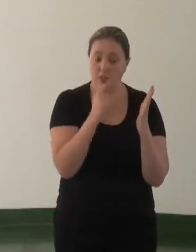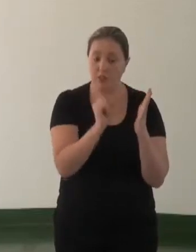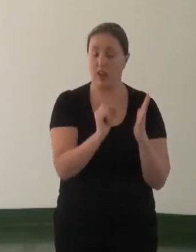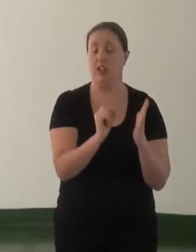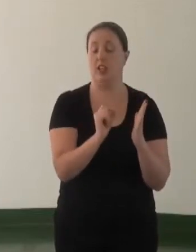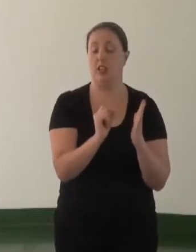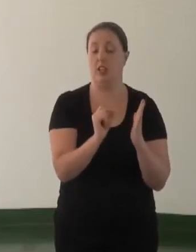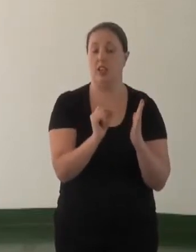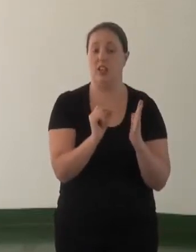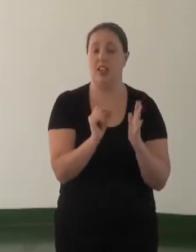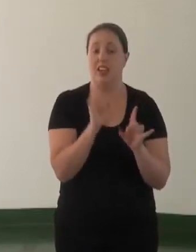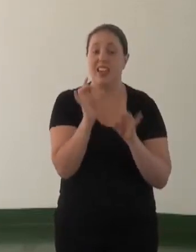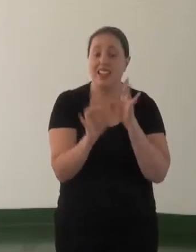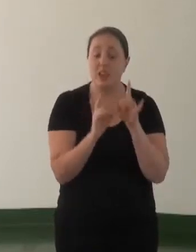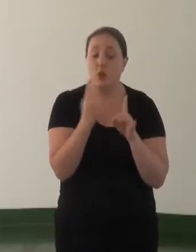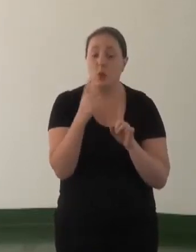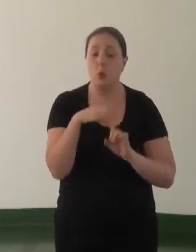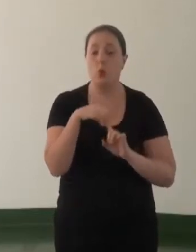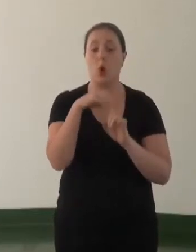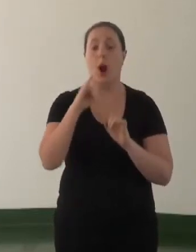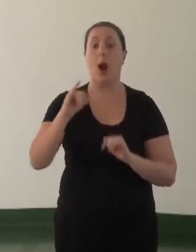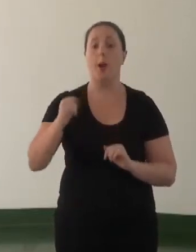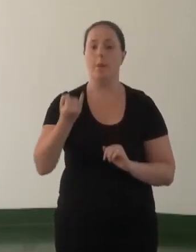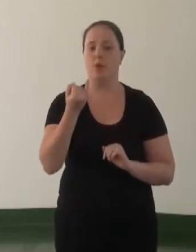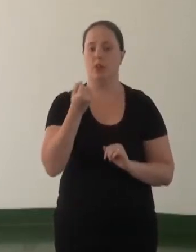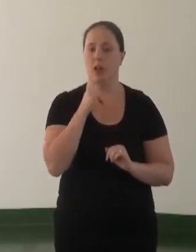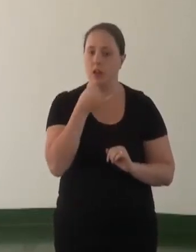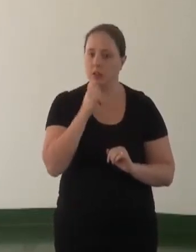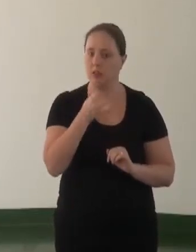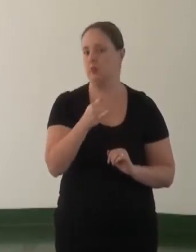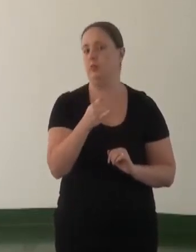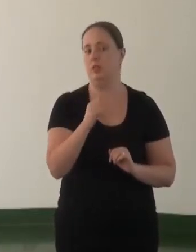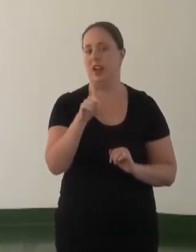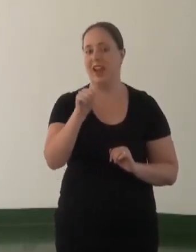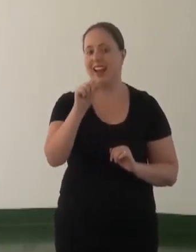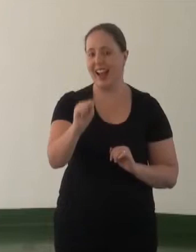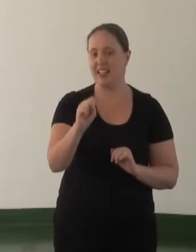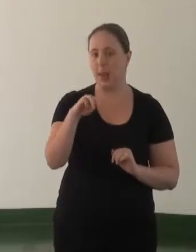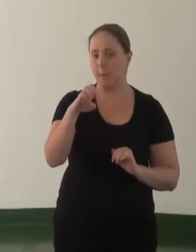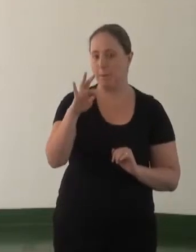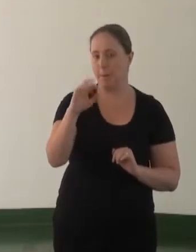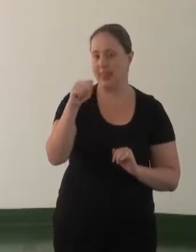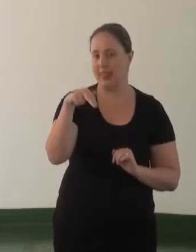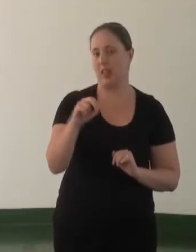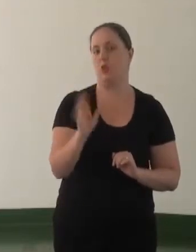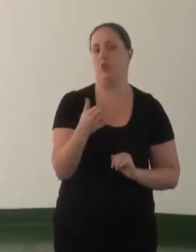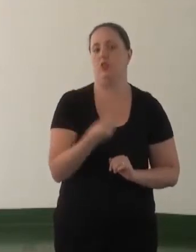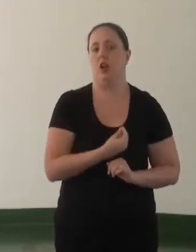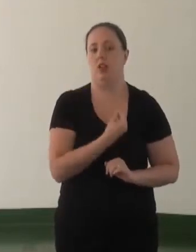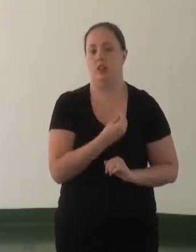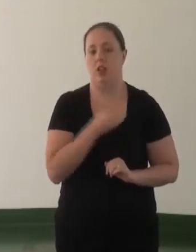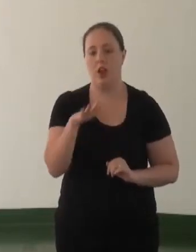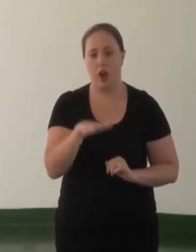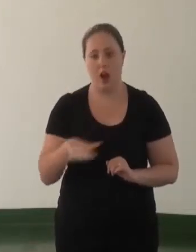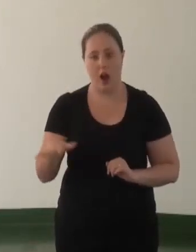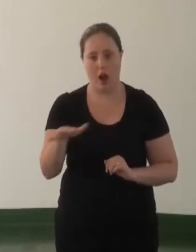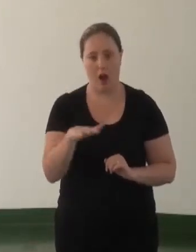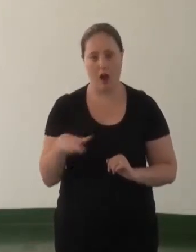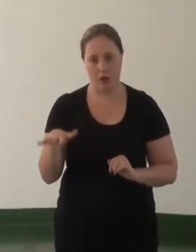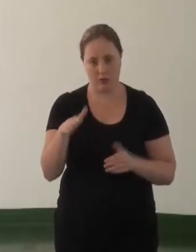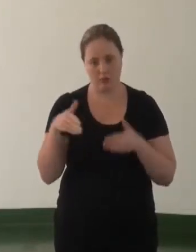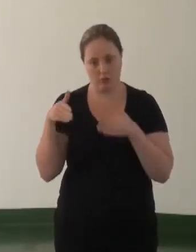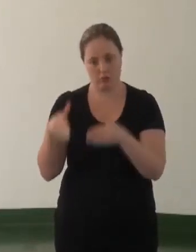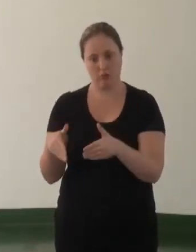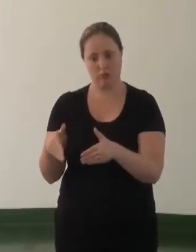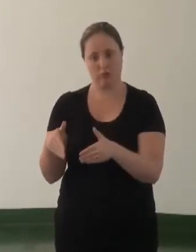exclusivamente ao aproveitamento energético do gás metano existente nas áreas de destinação